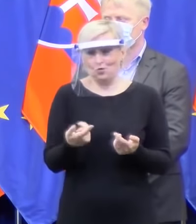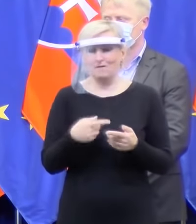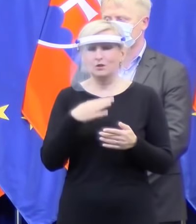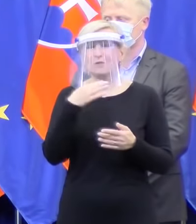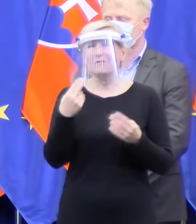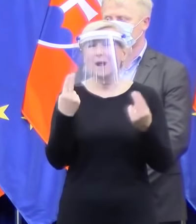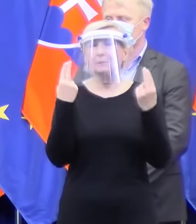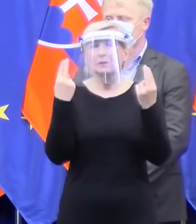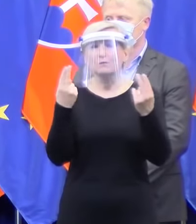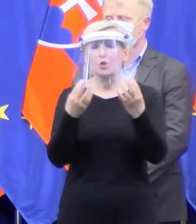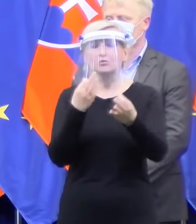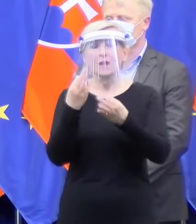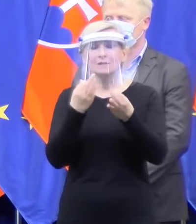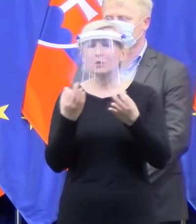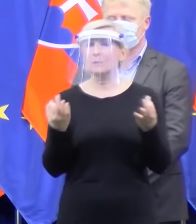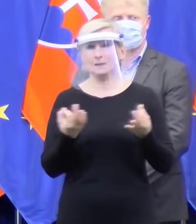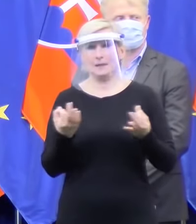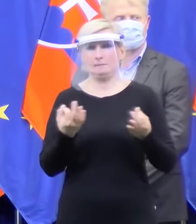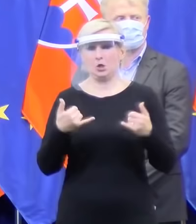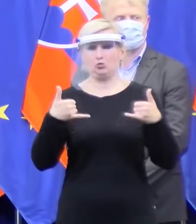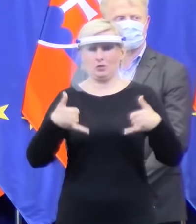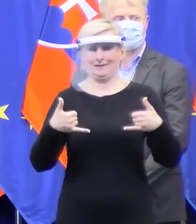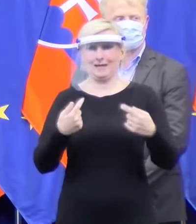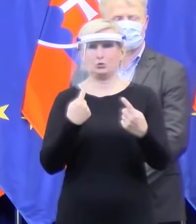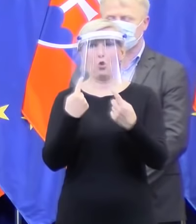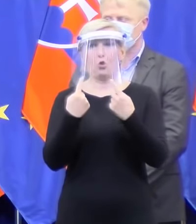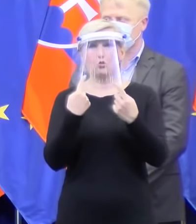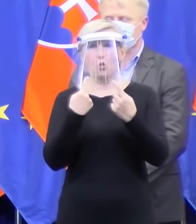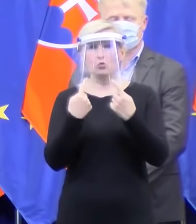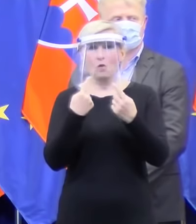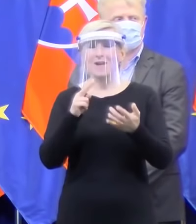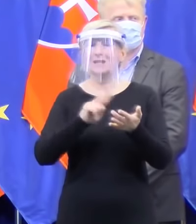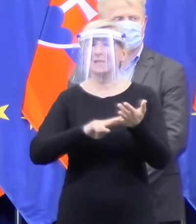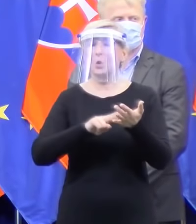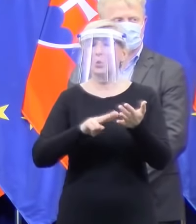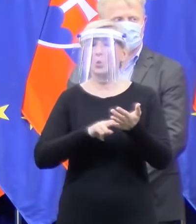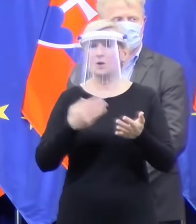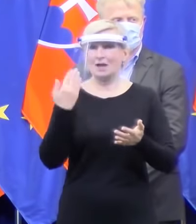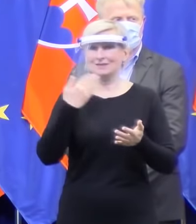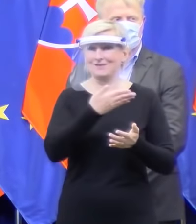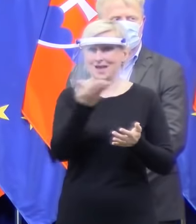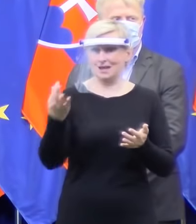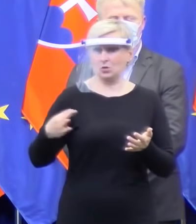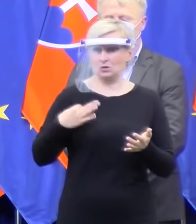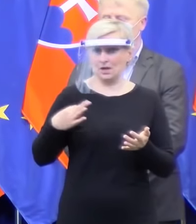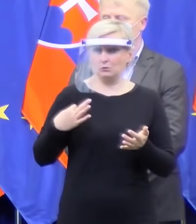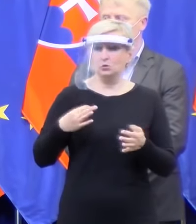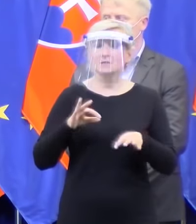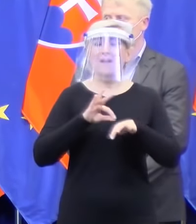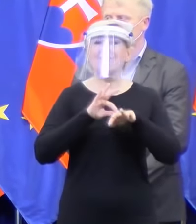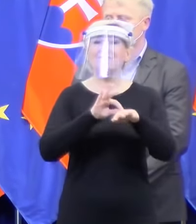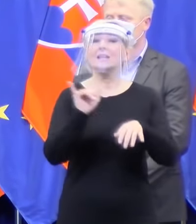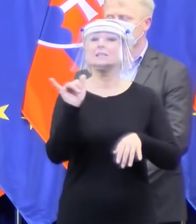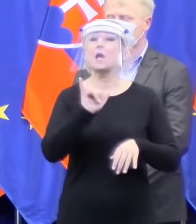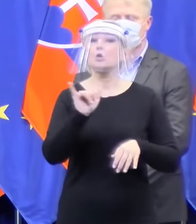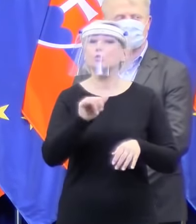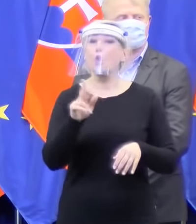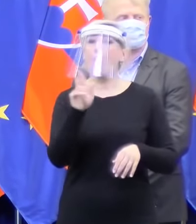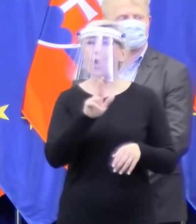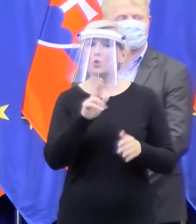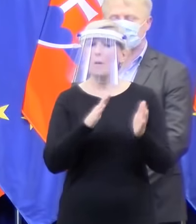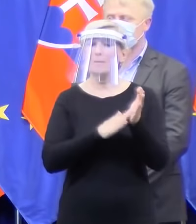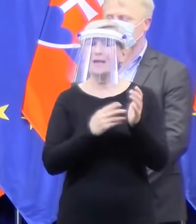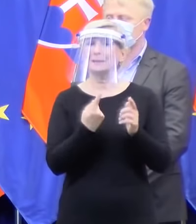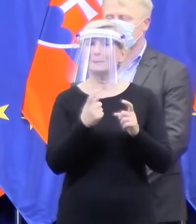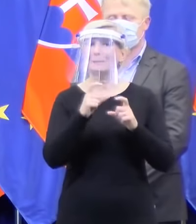dnes napríklad to rokovanie na Úrade verejného zdravotníctva vedie Robert Místryk, ktorý je z toho permanentného krízového štábu. A